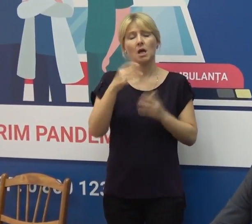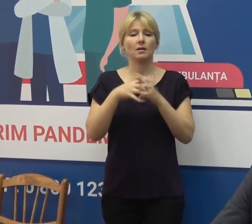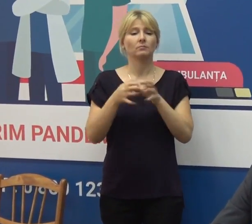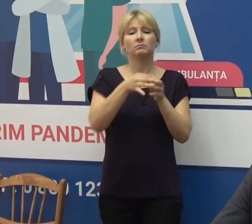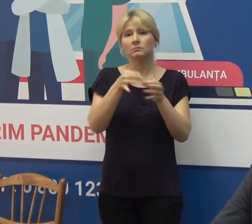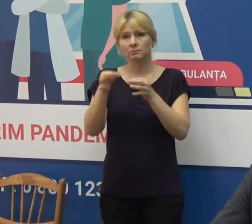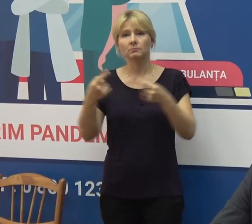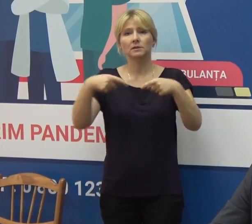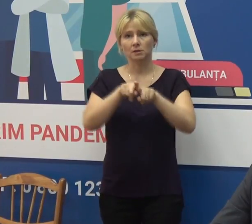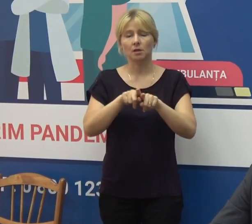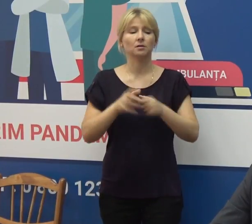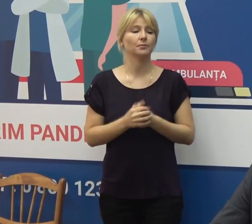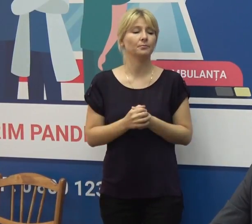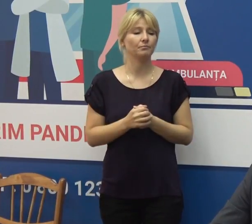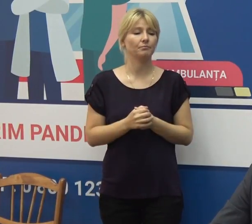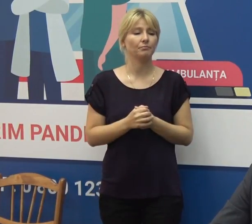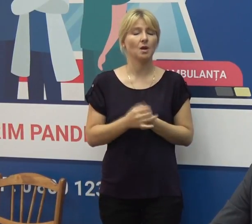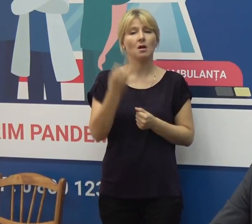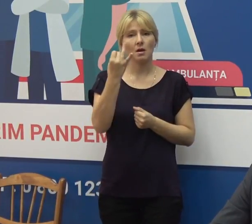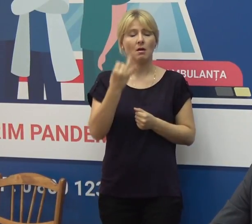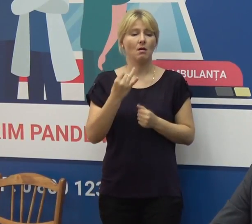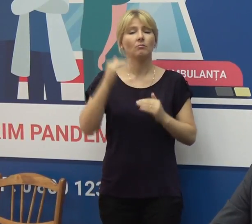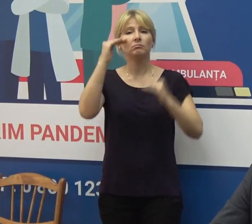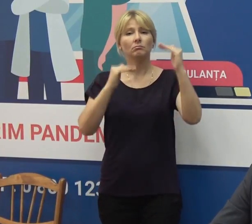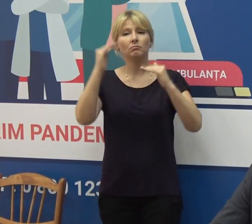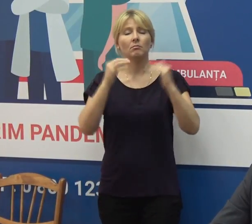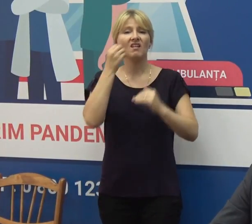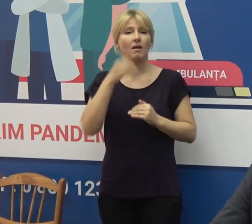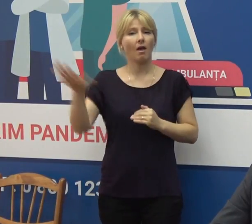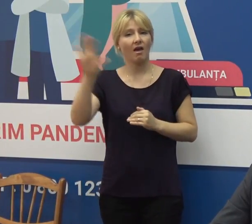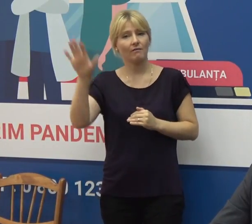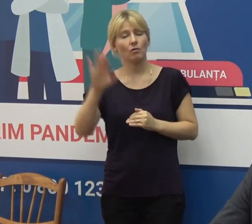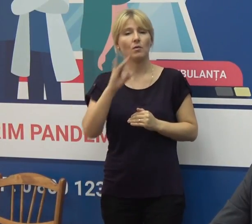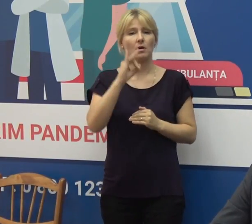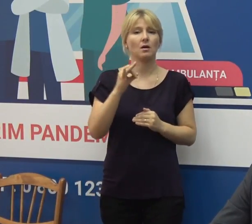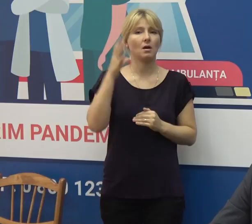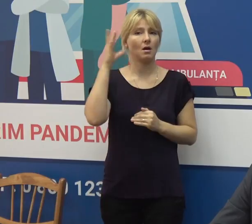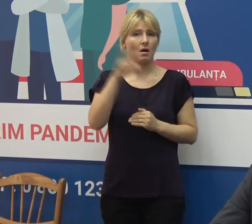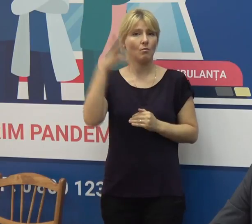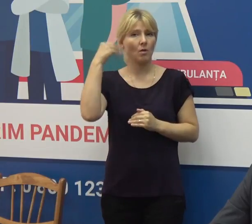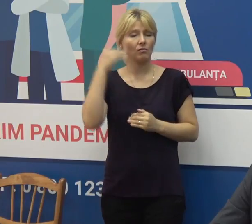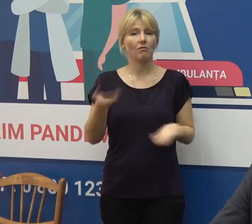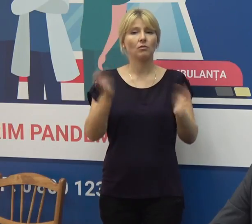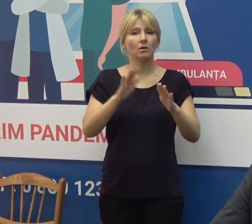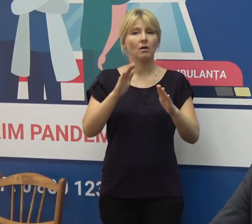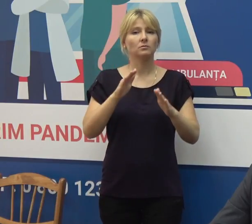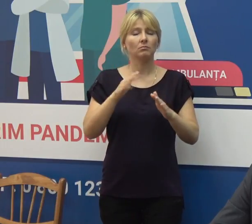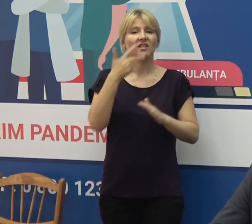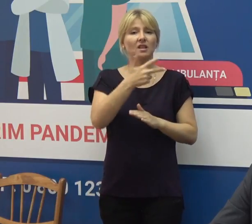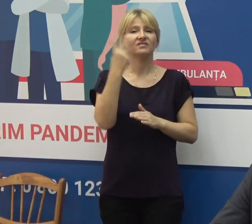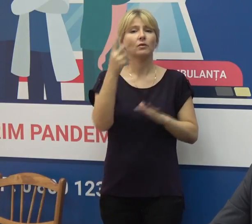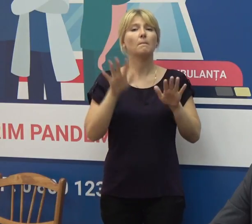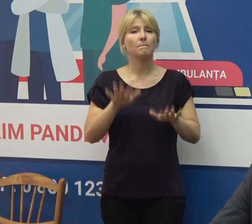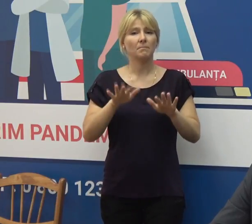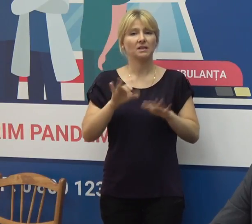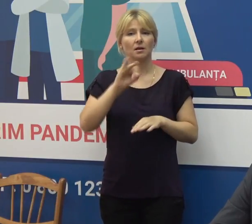Conform clasamentului european, Republica Moldova ocupe locul 32 din cele 44